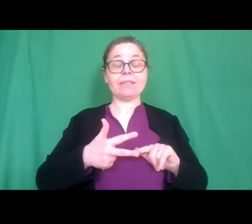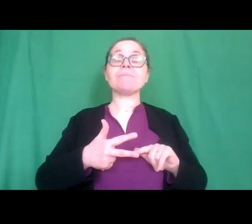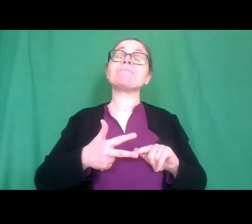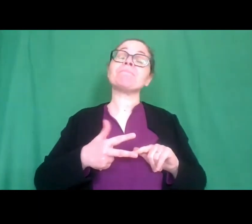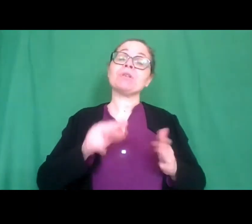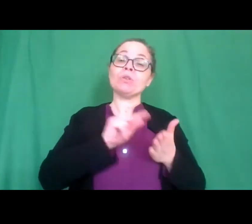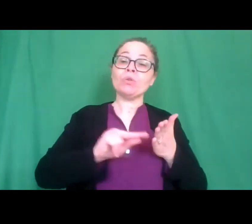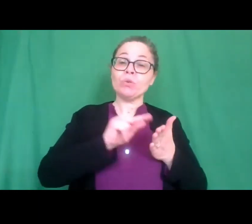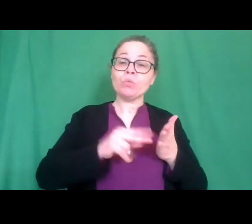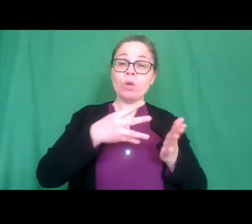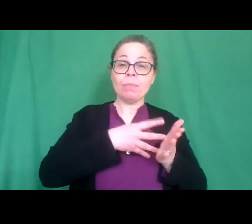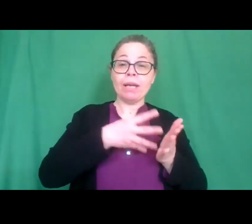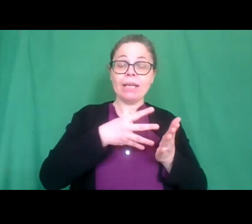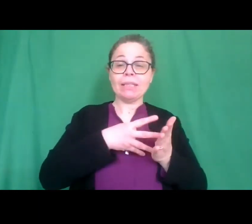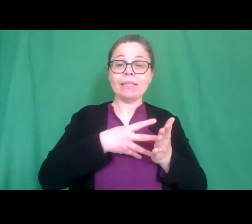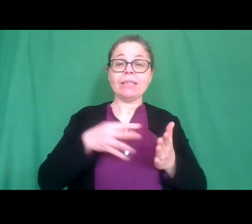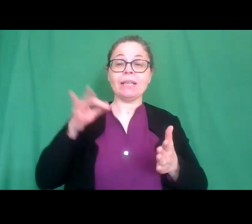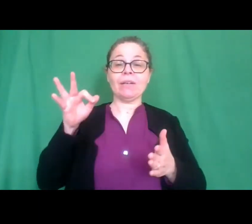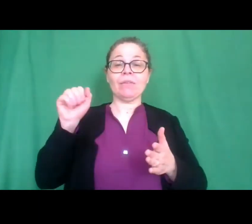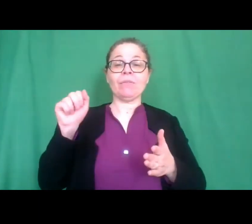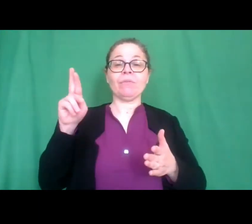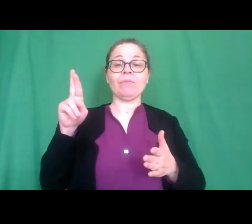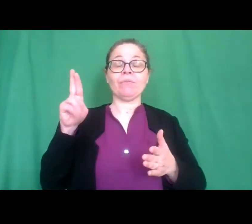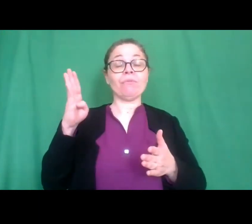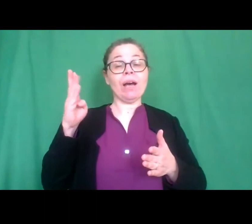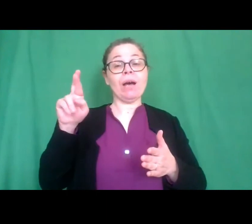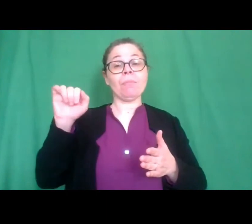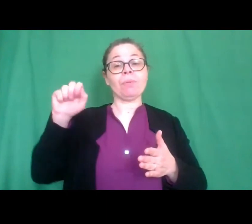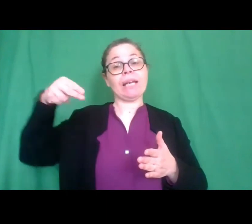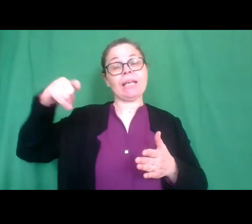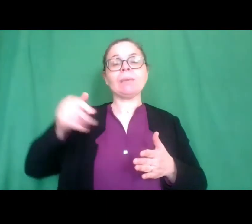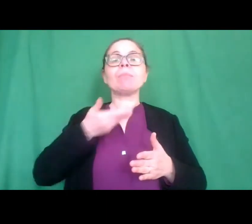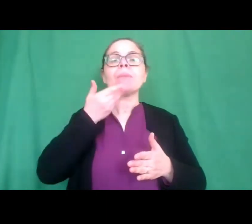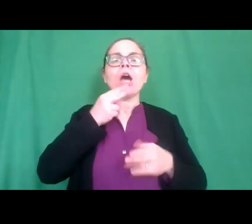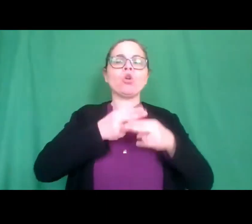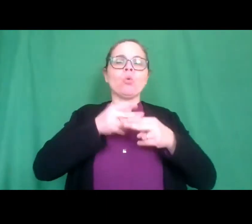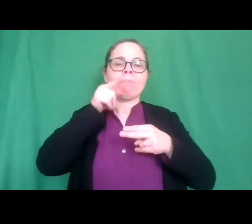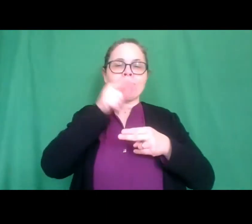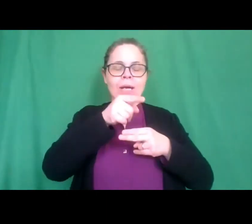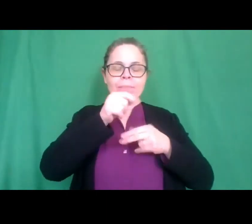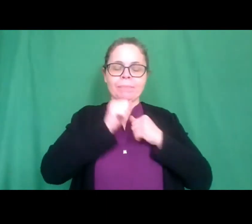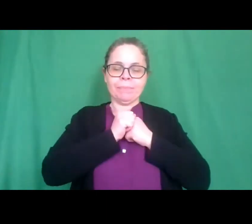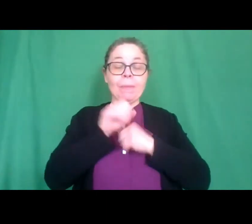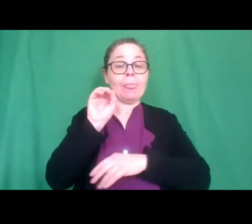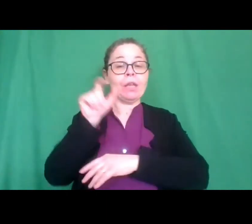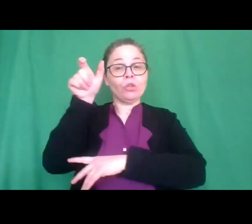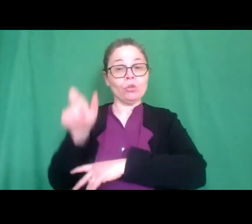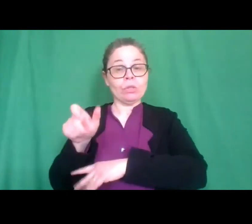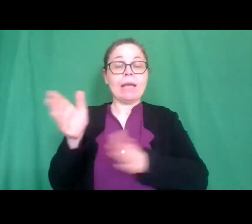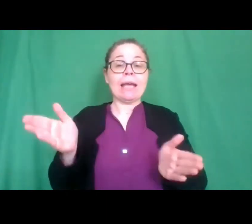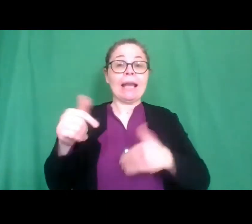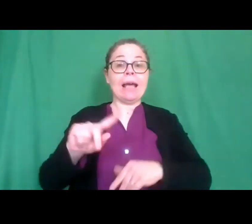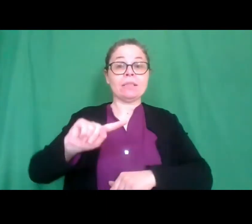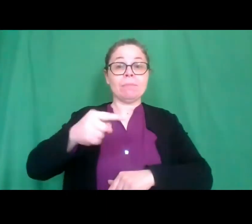media statale severino fabriani il nostro magarotto di roma con la docente la classe